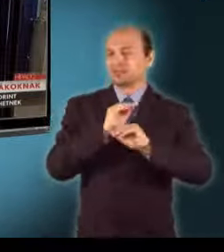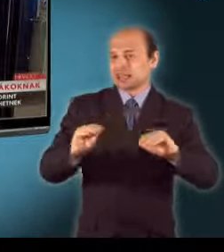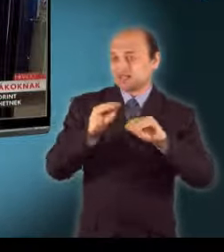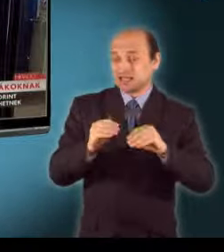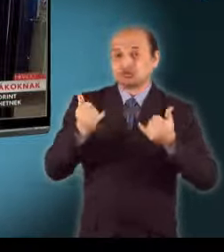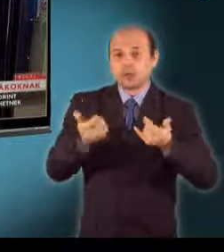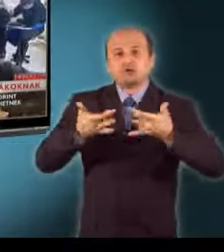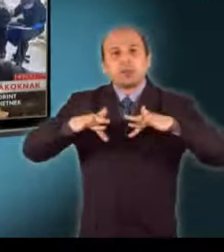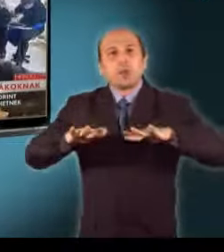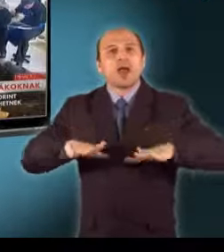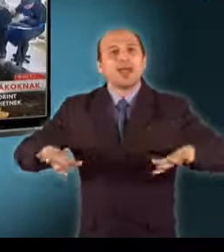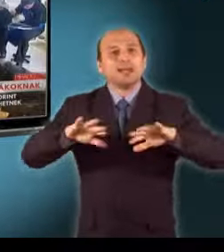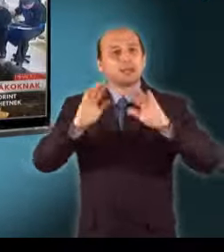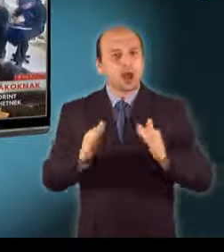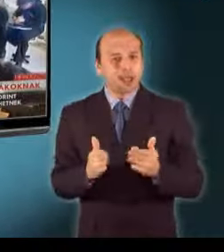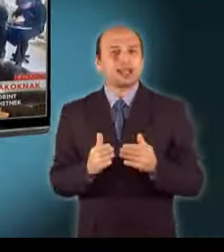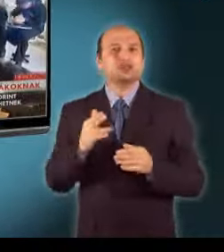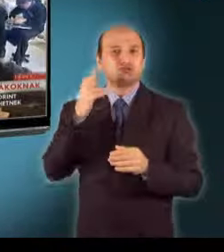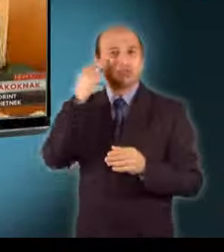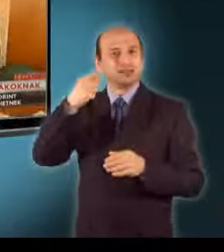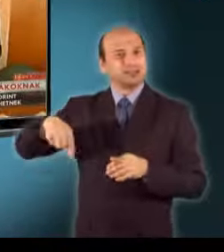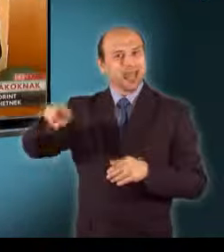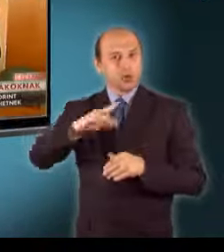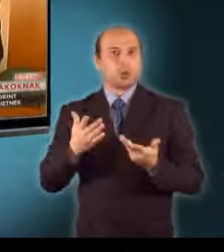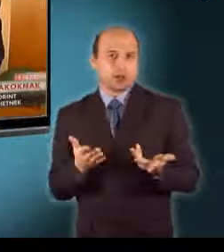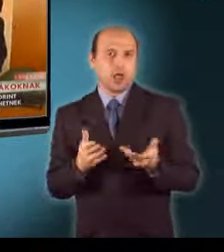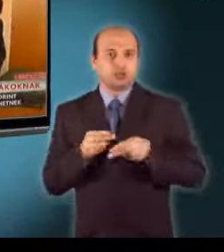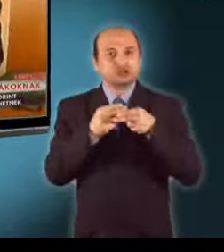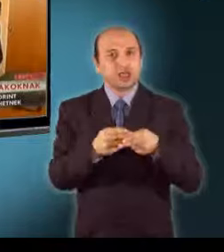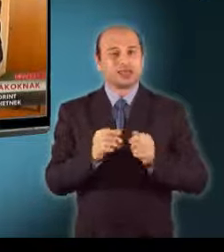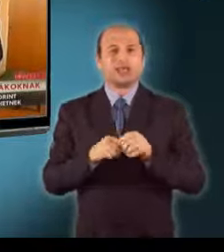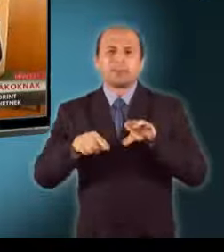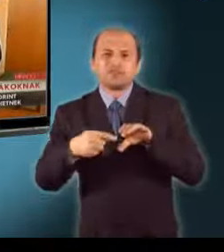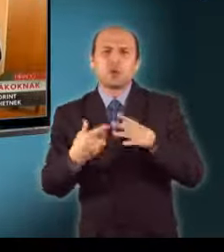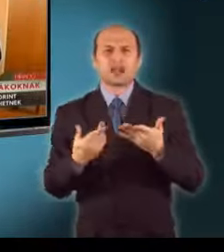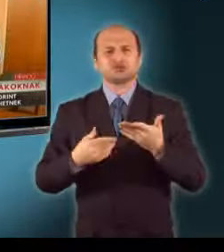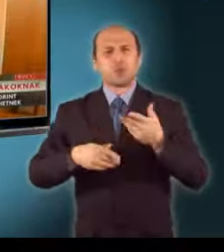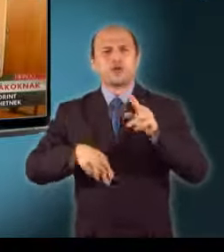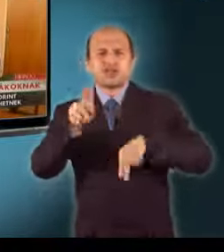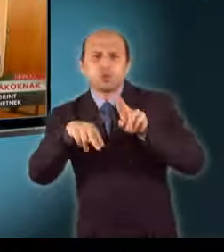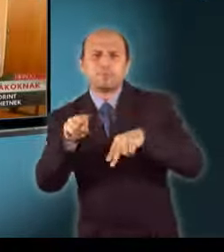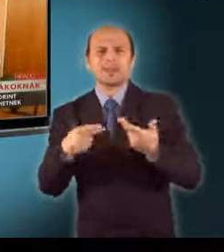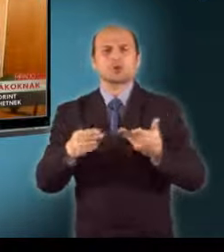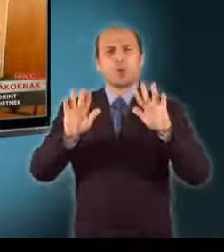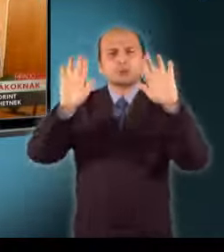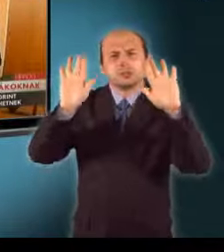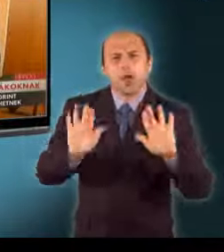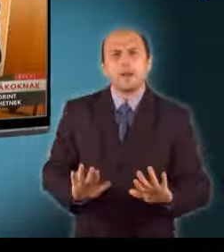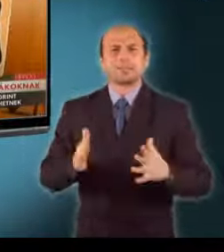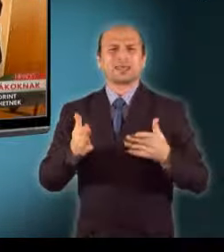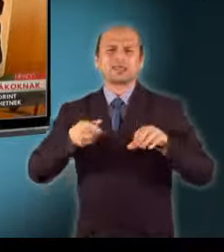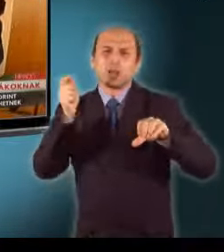kialakították, a diákok most jelentkeznek a képzésre. Gépi forgácsoló, festő, mázoló, tapétázó, géplakatos,